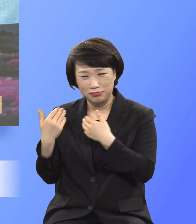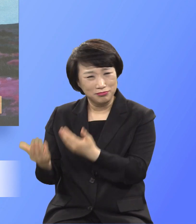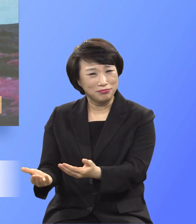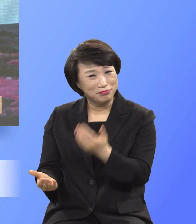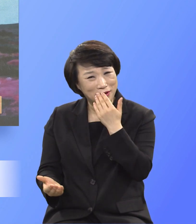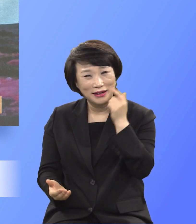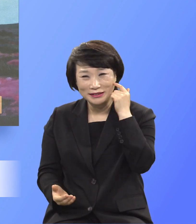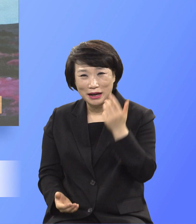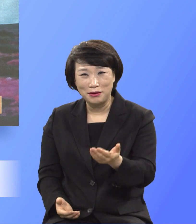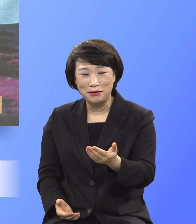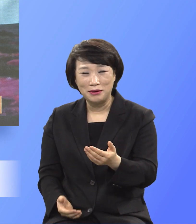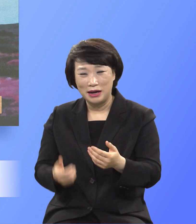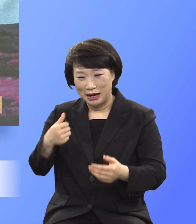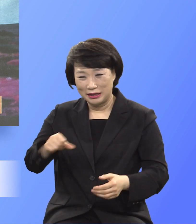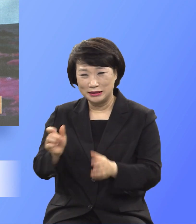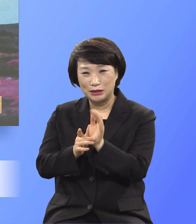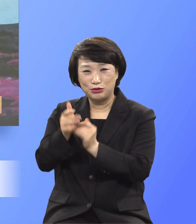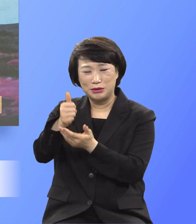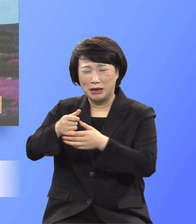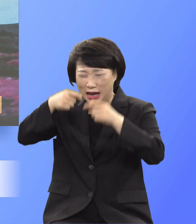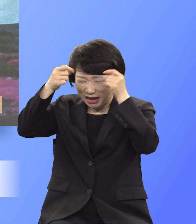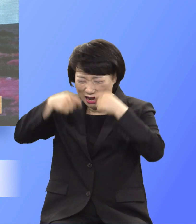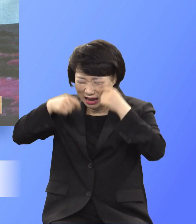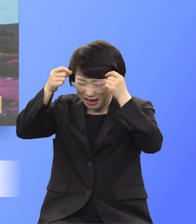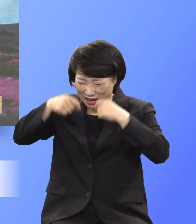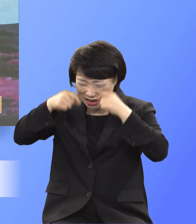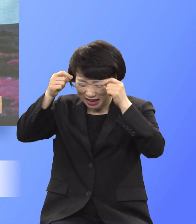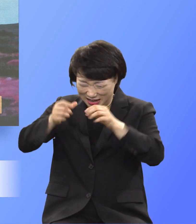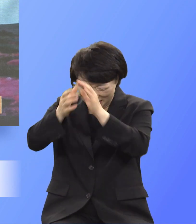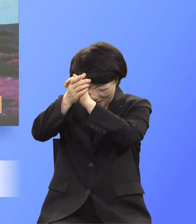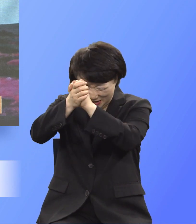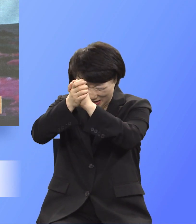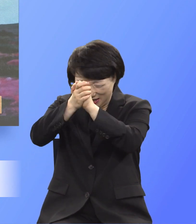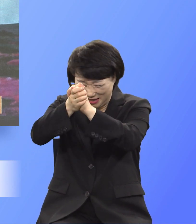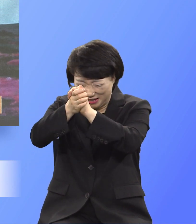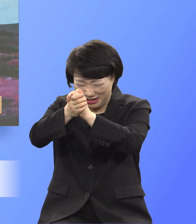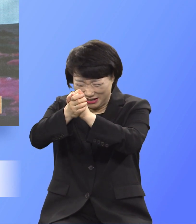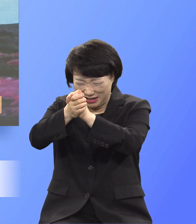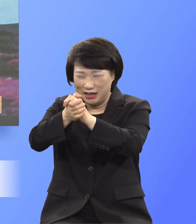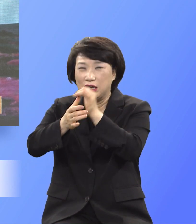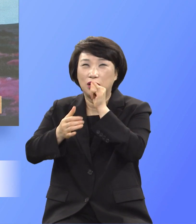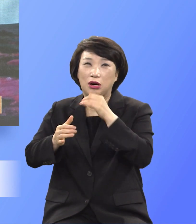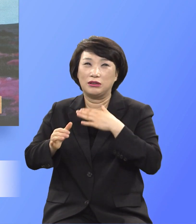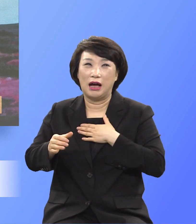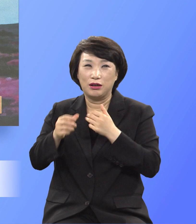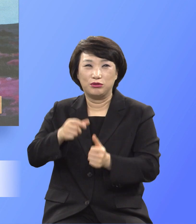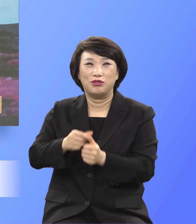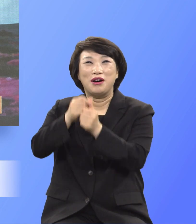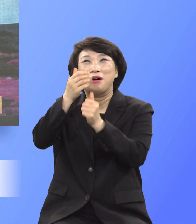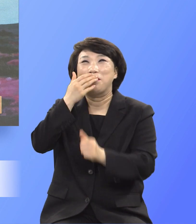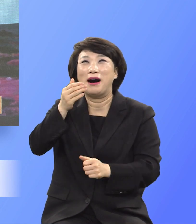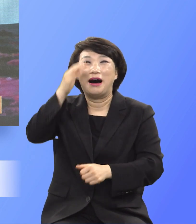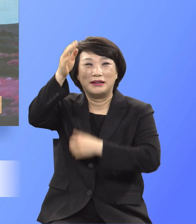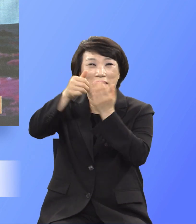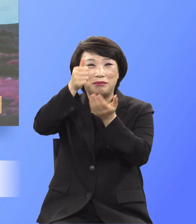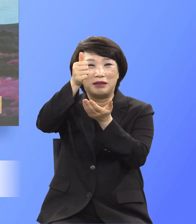이렇게 심한 통과 눈으로 그저 자기를 구원하실 이에게 그저